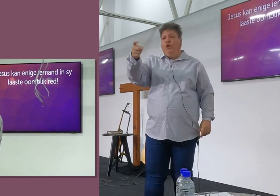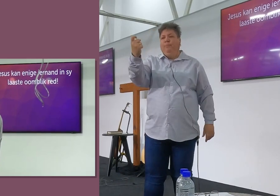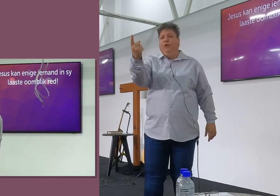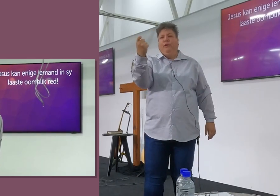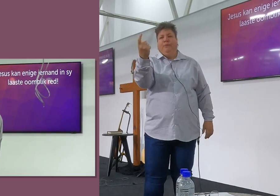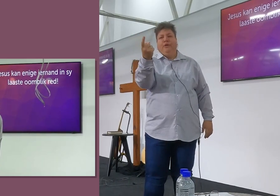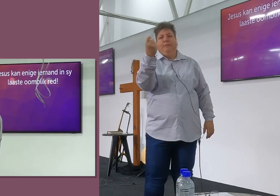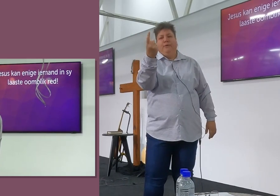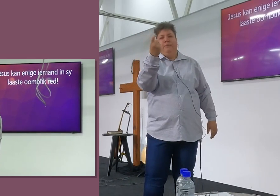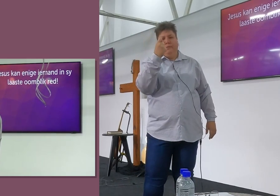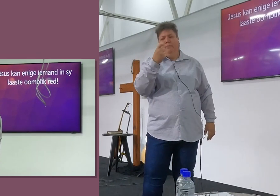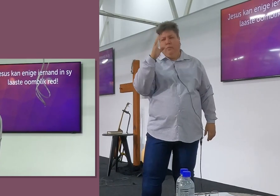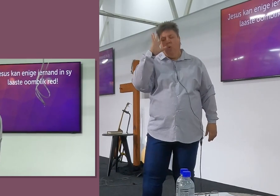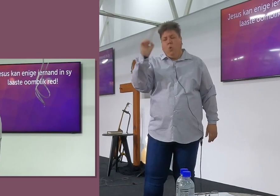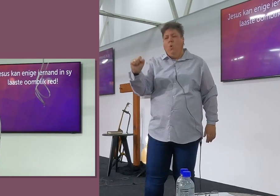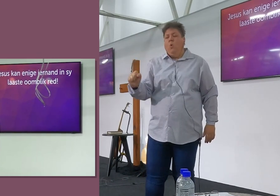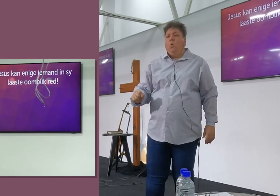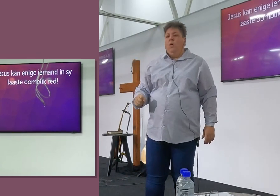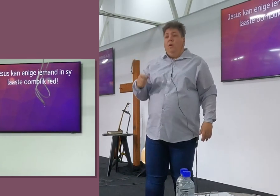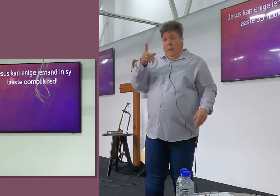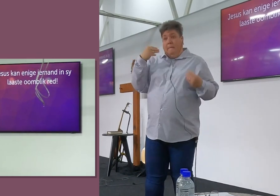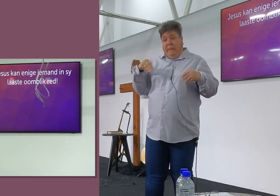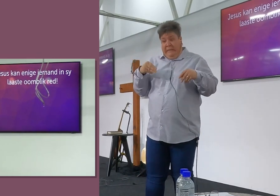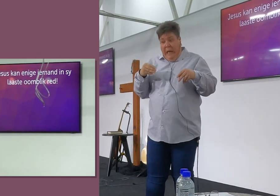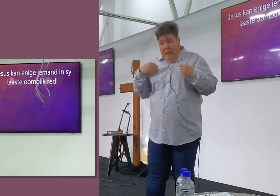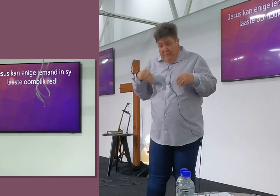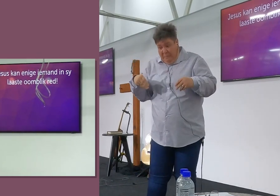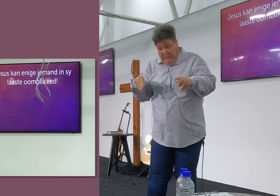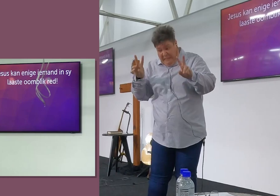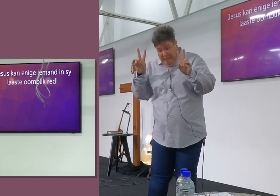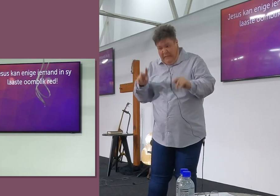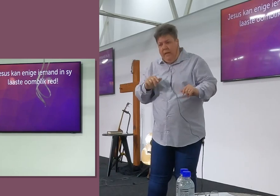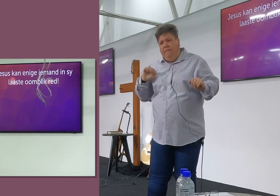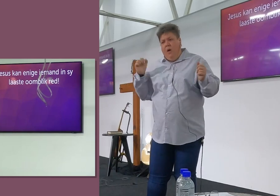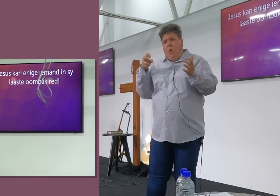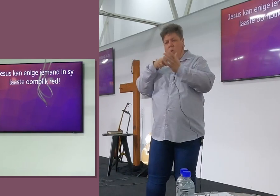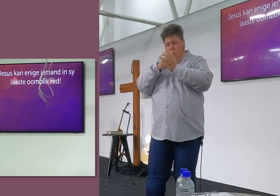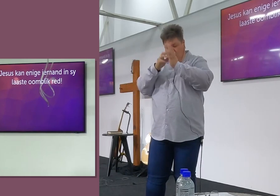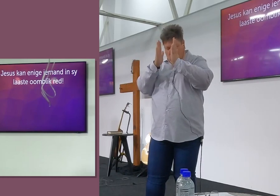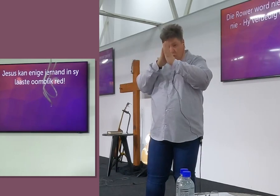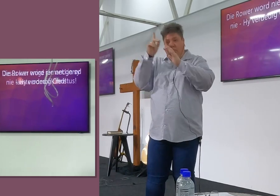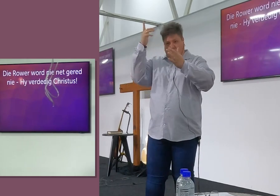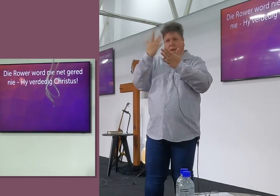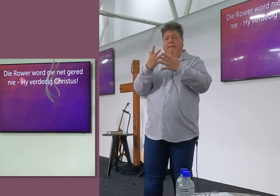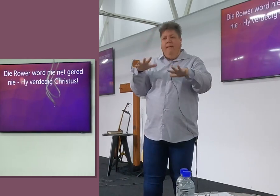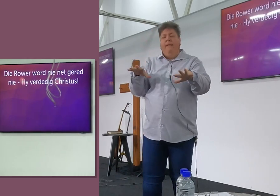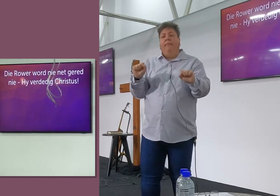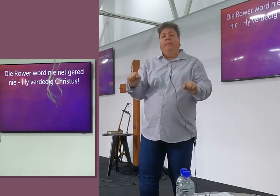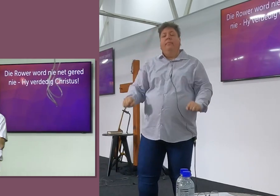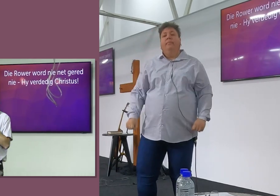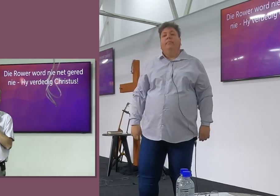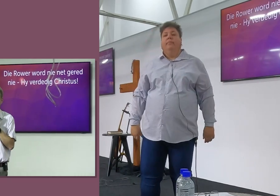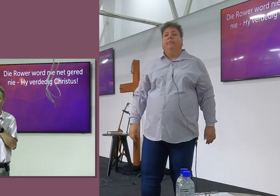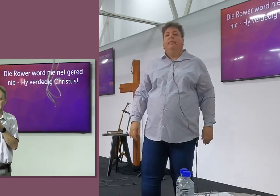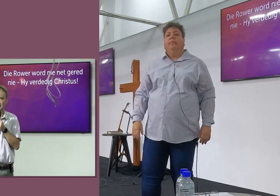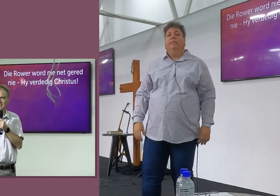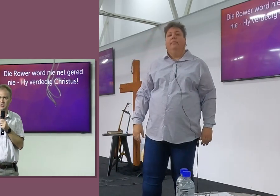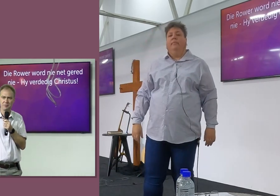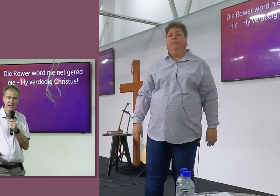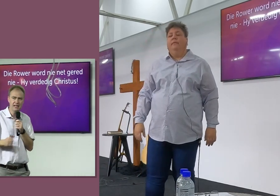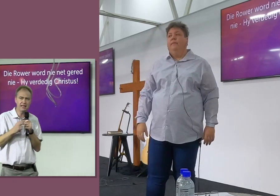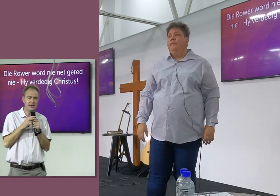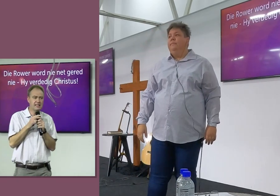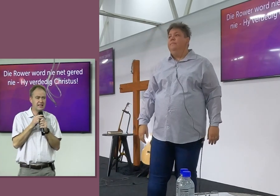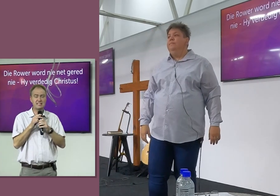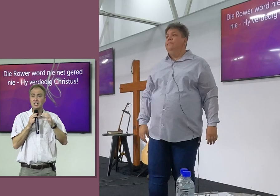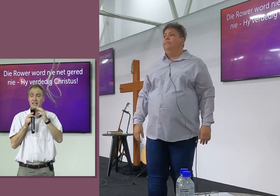kan red, Gloe jy dit vir ochtend? Gloe jy dat die Heere, Jesus, Enige iemand, Selfs op sy laaste oomlik kan red, En miskien is dit die onderliggende ding hier